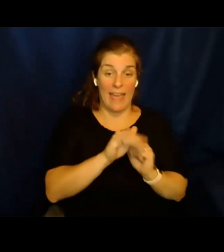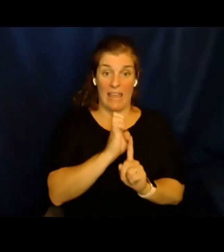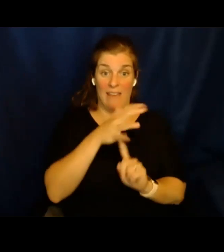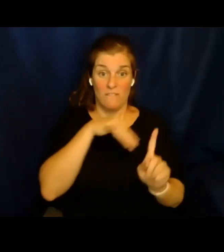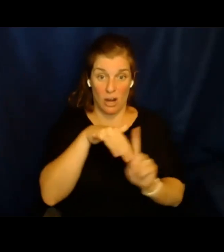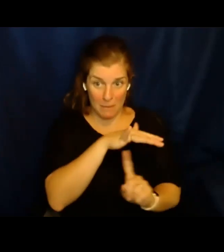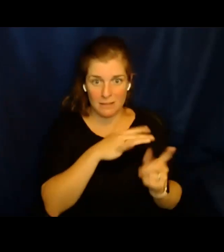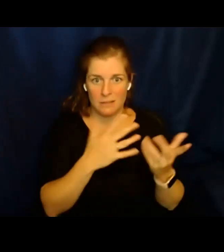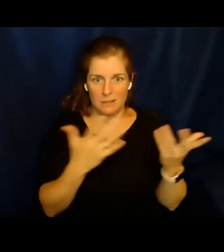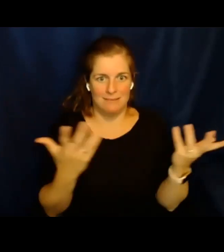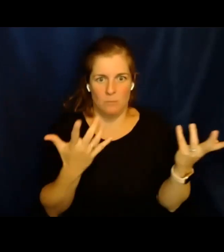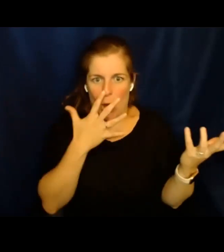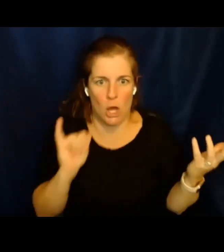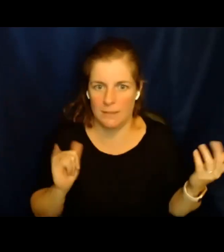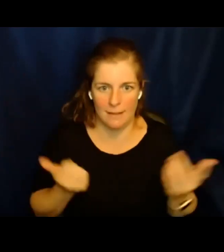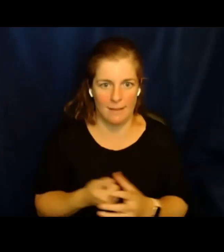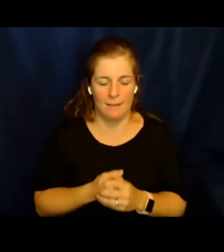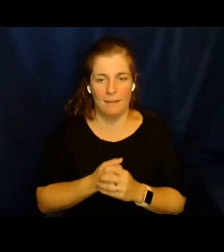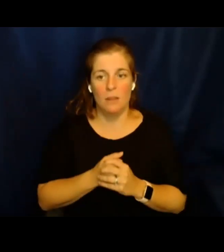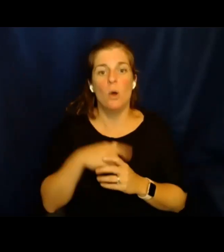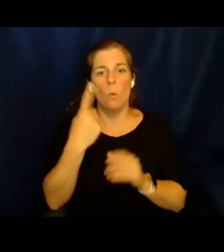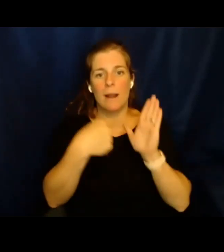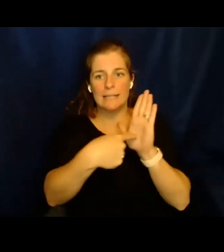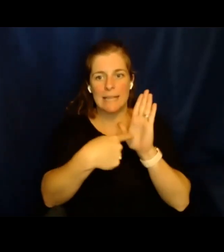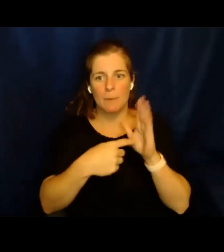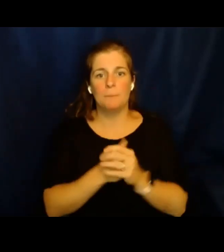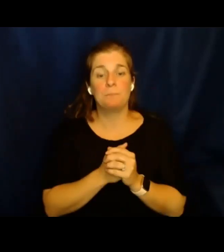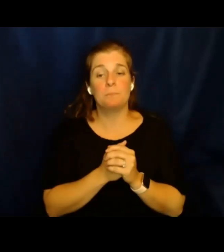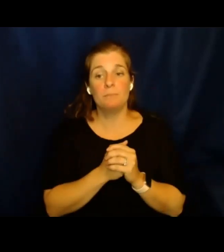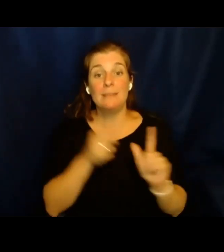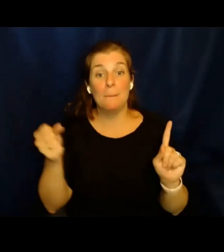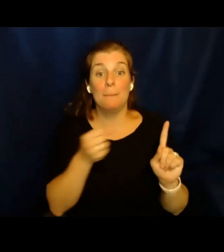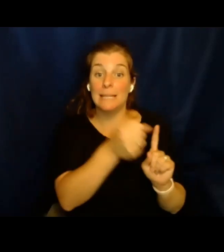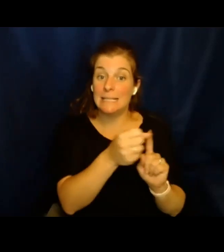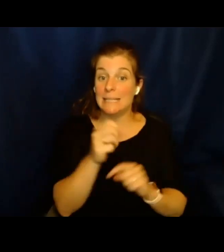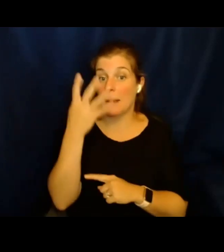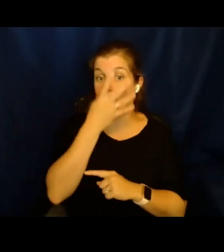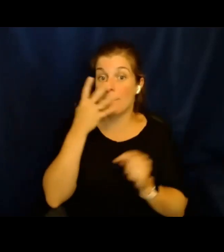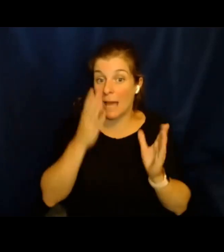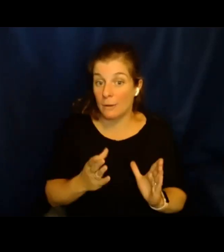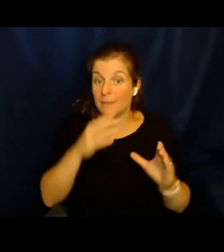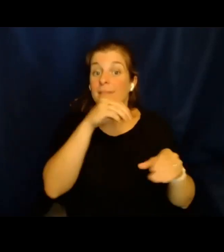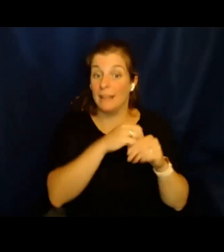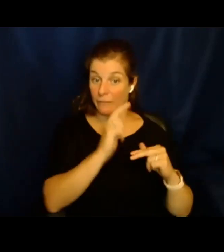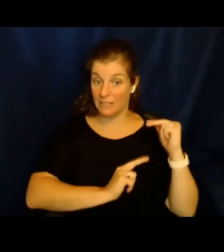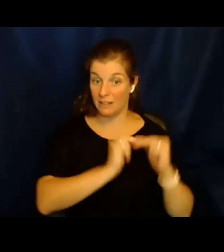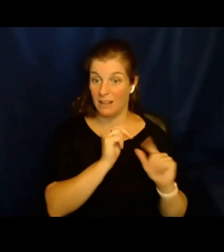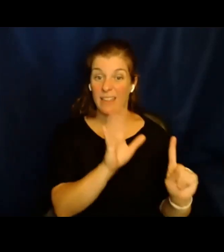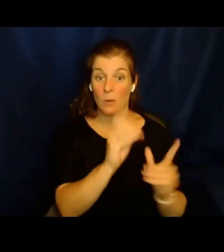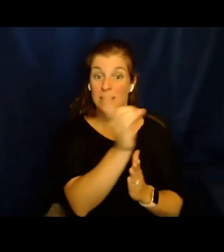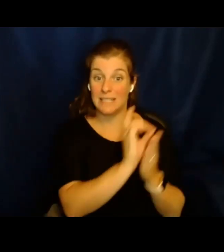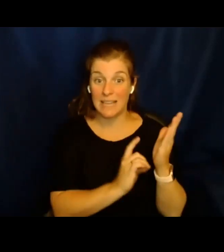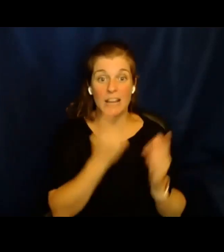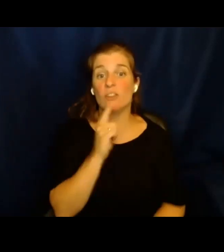las mismas organizaciones gubernamentales que detallan estas situaciones y estas condiciones. Un ejemplo era el poner a los inmigrantes, particularmente a los